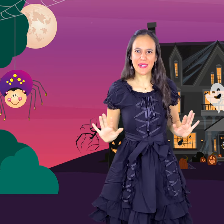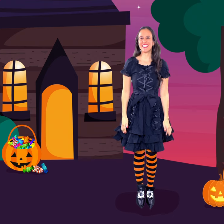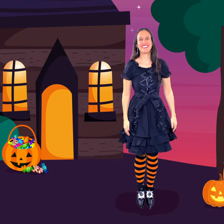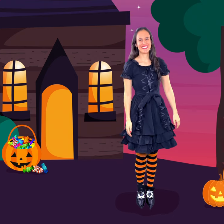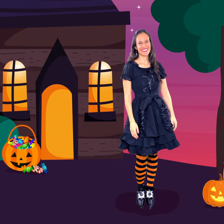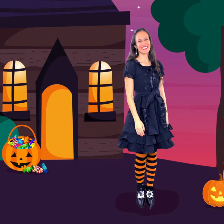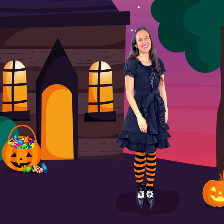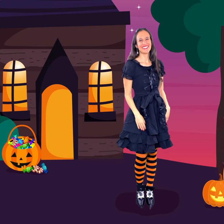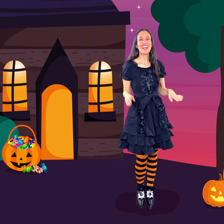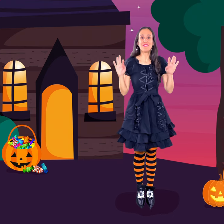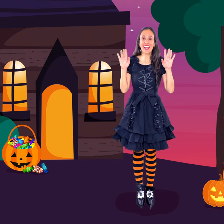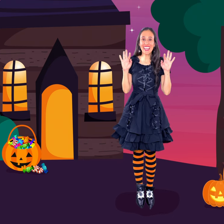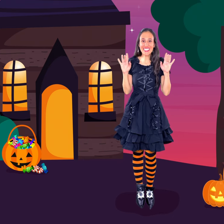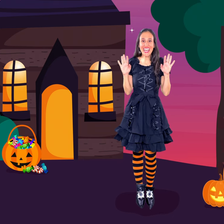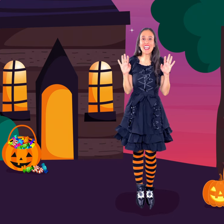Feliz Halloween